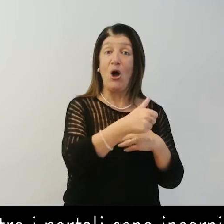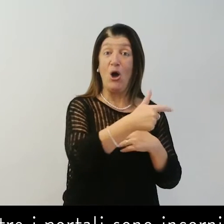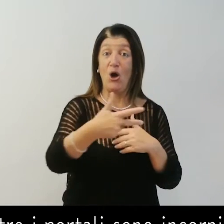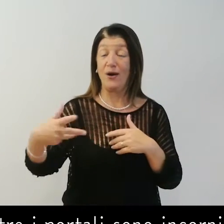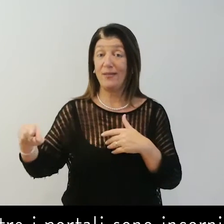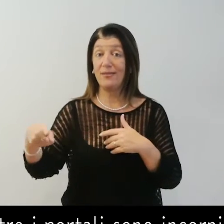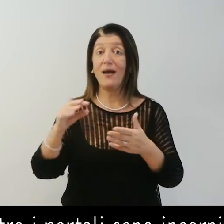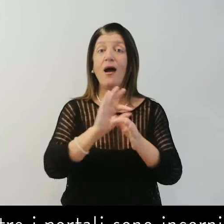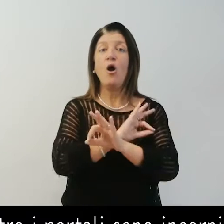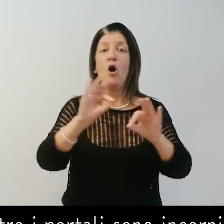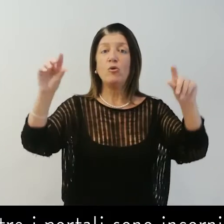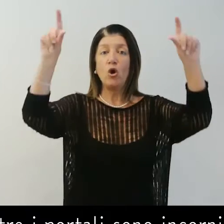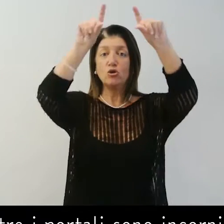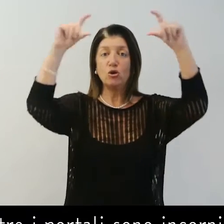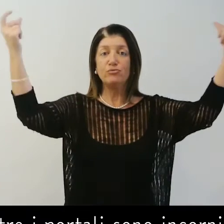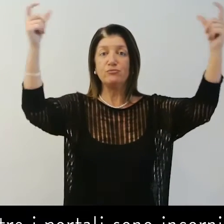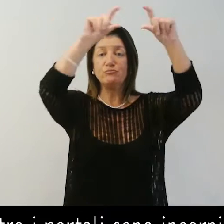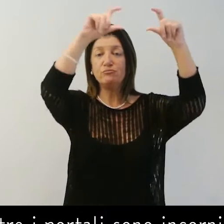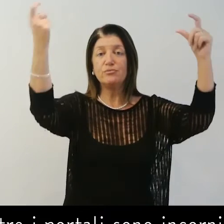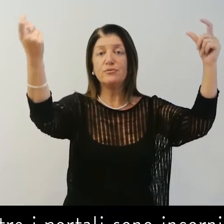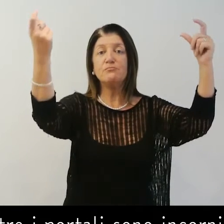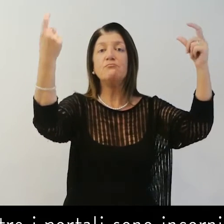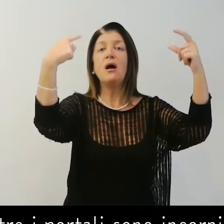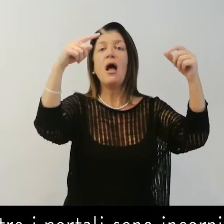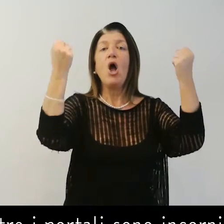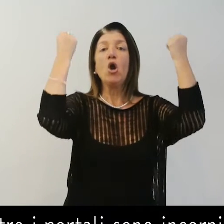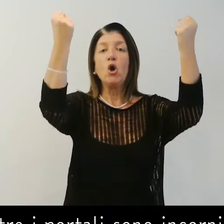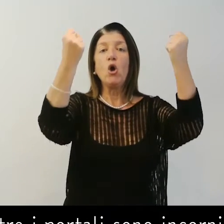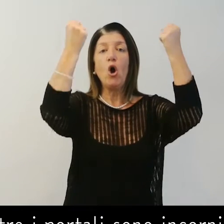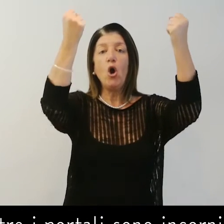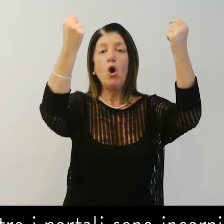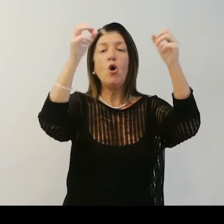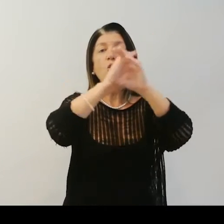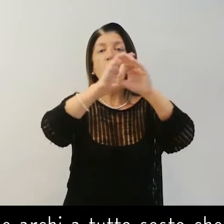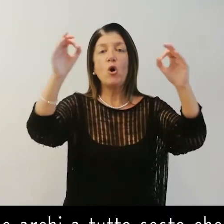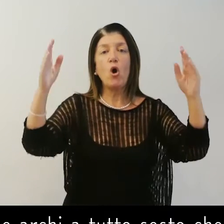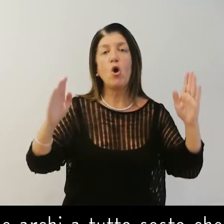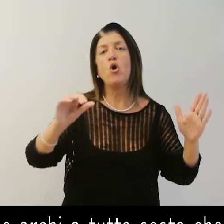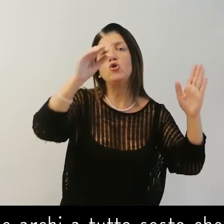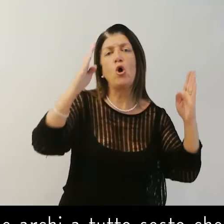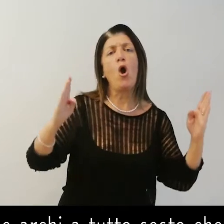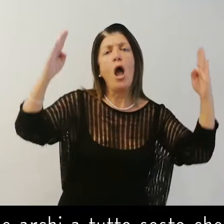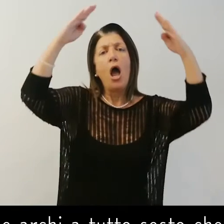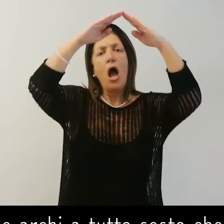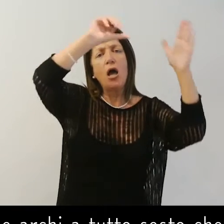Tutti e tre i portali sono incorniciati da colonnine corinzie che sorreggono due archi tutto